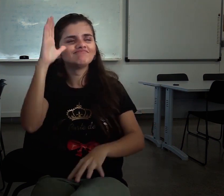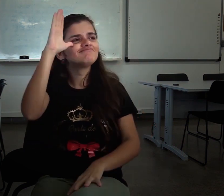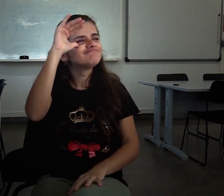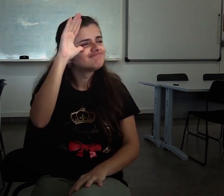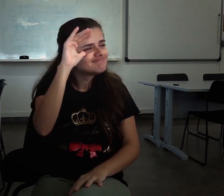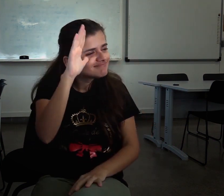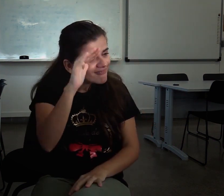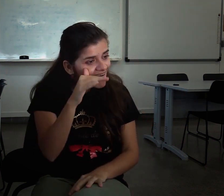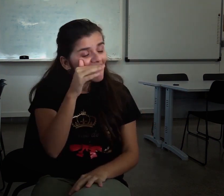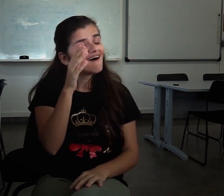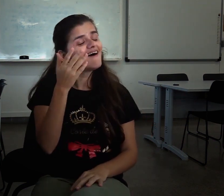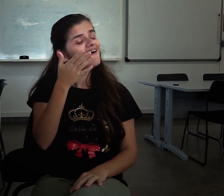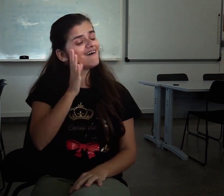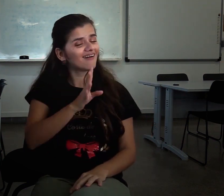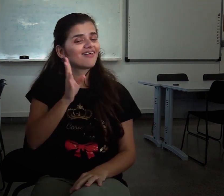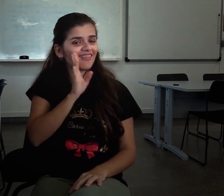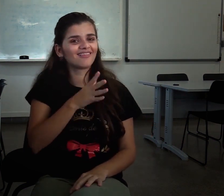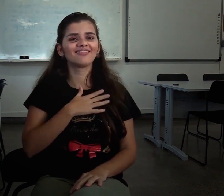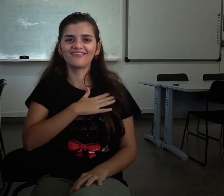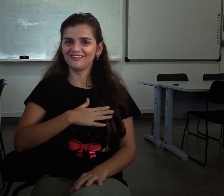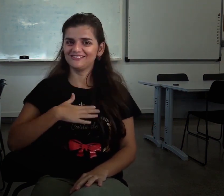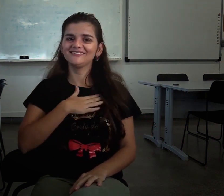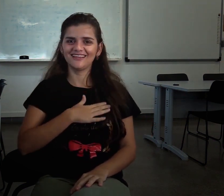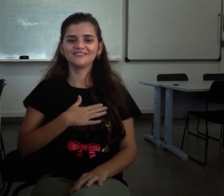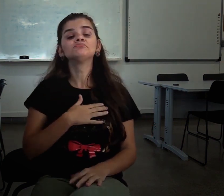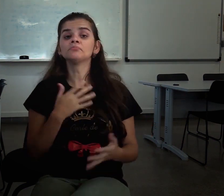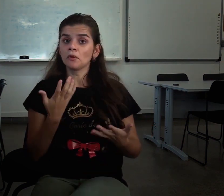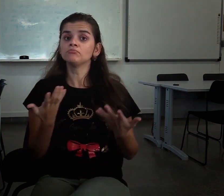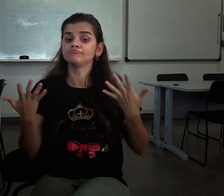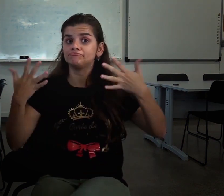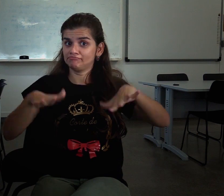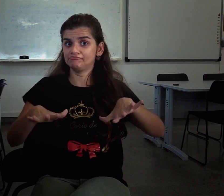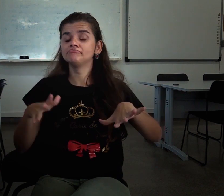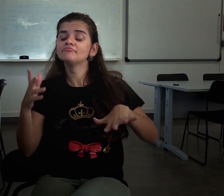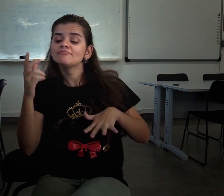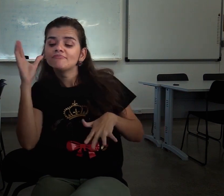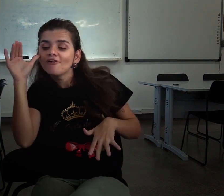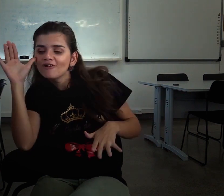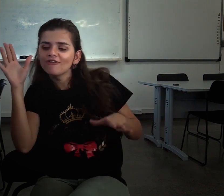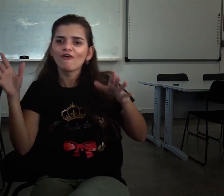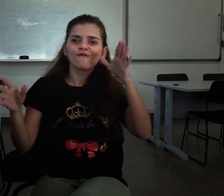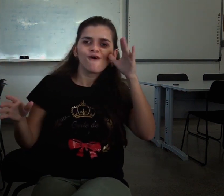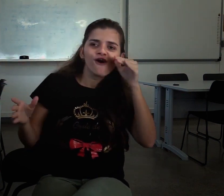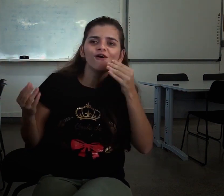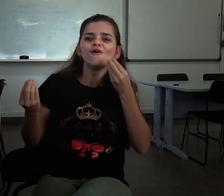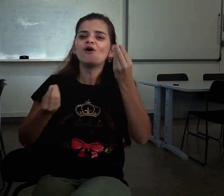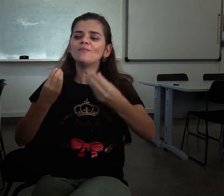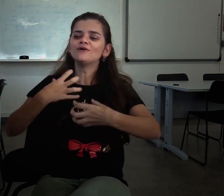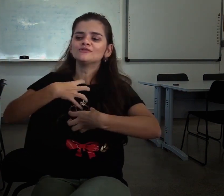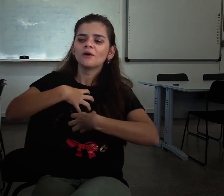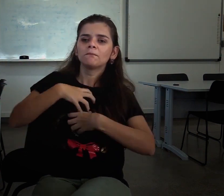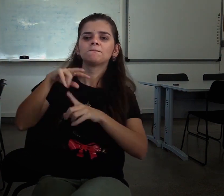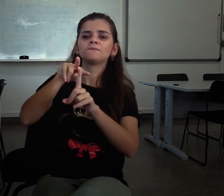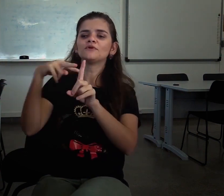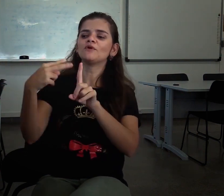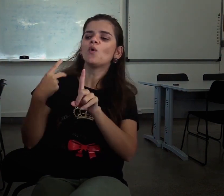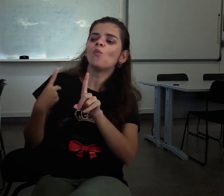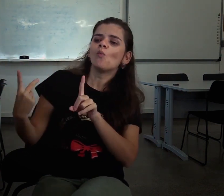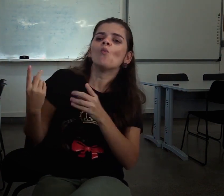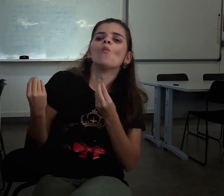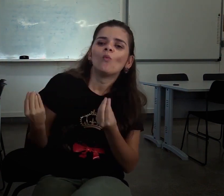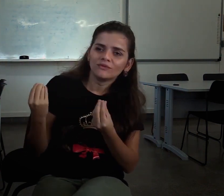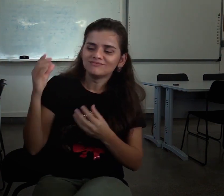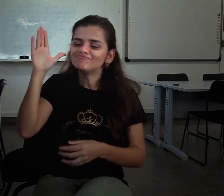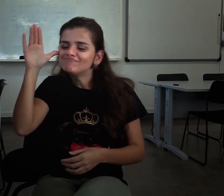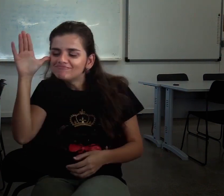as postagens no mudo. Isso foi algo que gostei muito e considero uma experiência legal. Então, do meu ponto de vista,